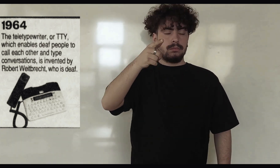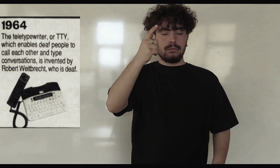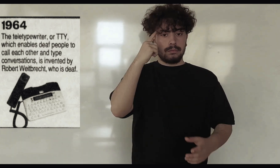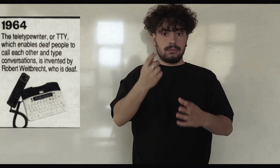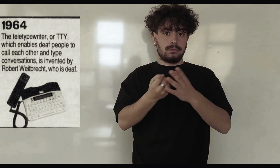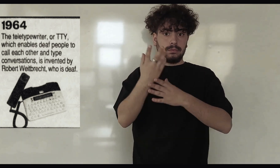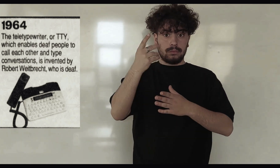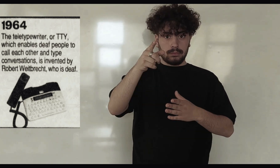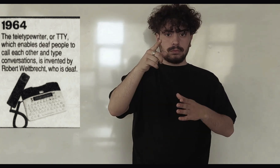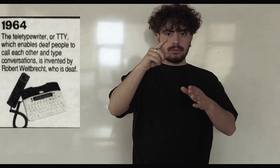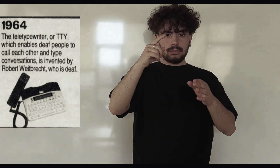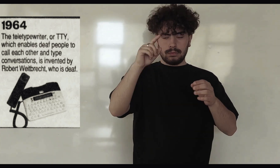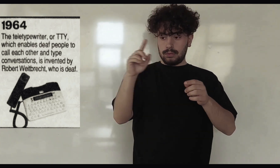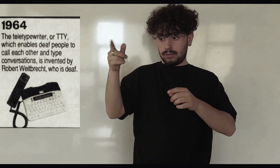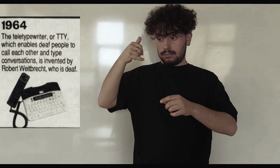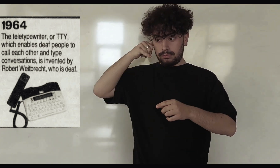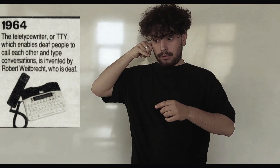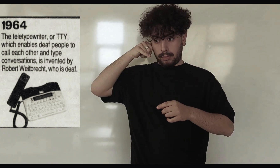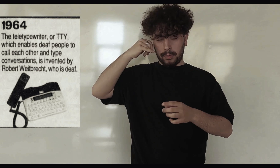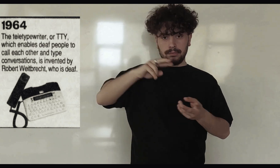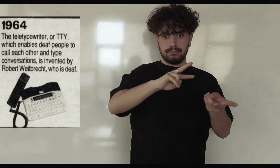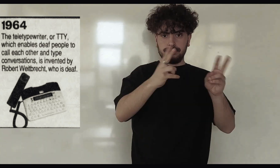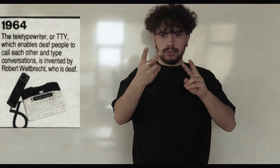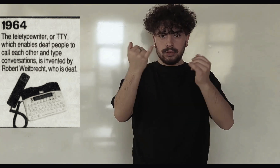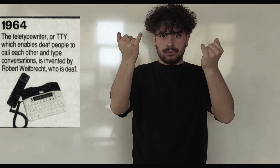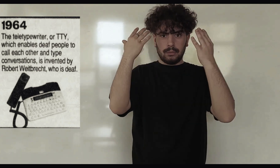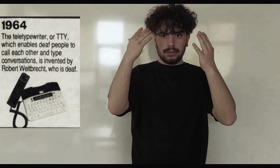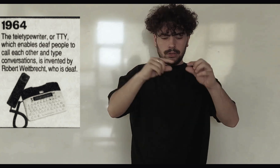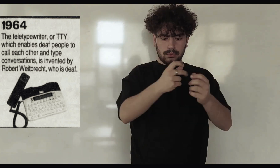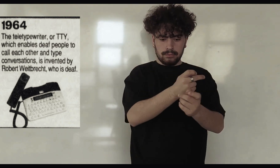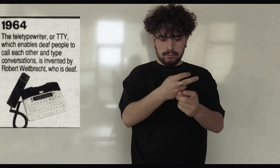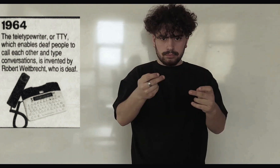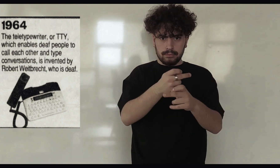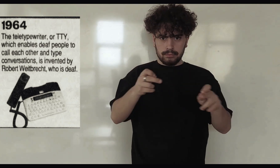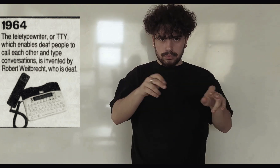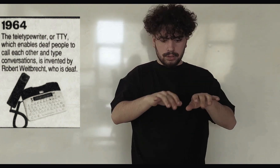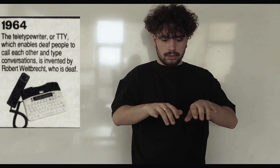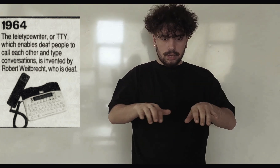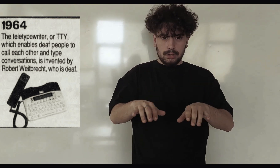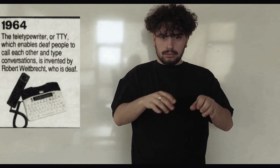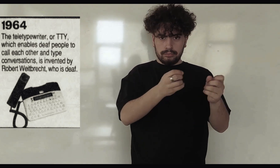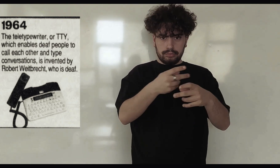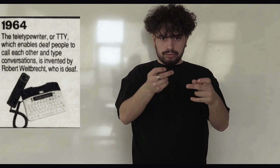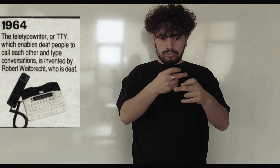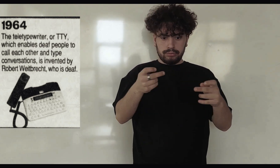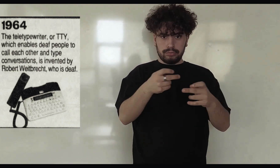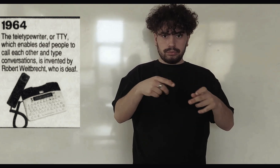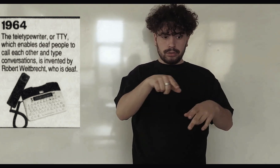Falar ao telefone? Ele criou um dispositivo que transforma a informação em legendas.